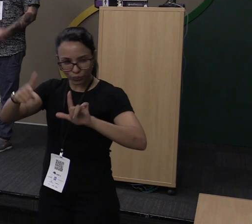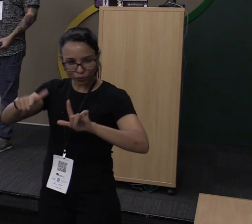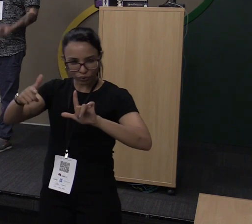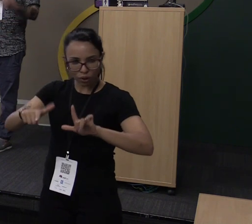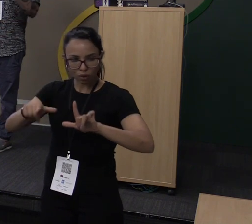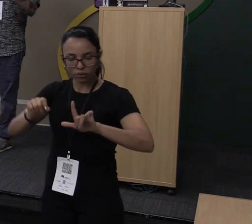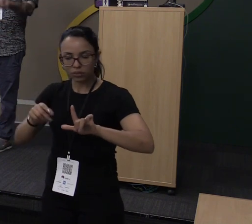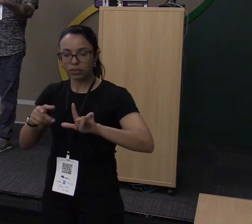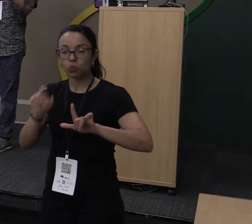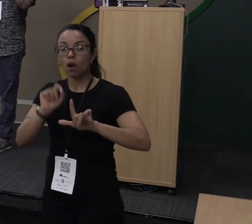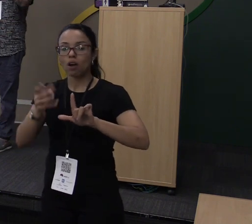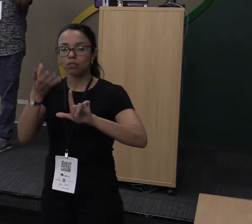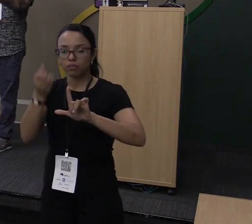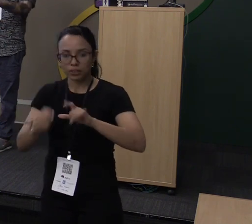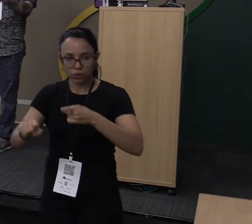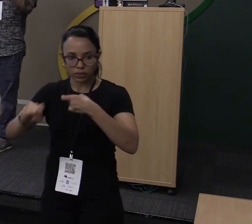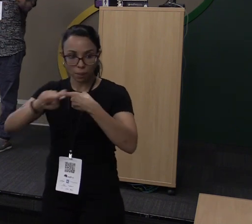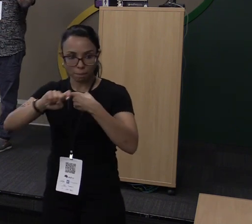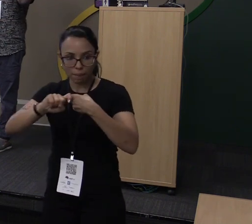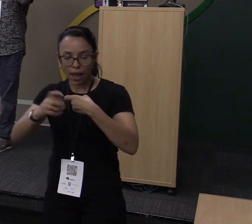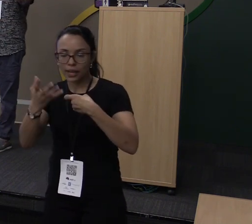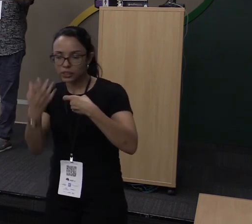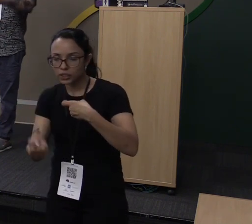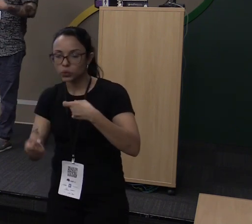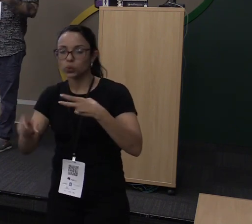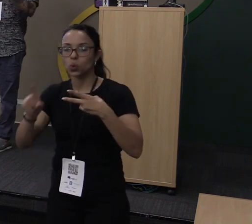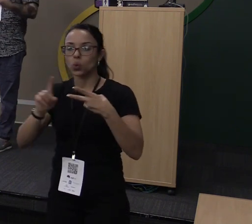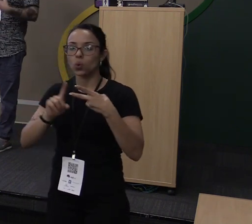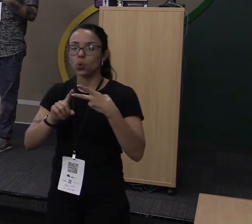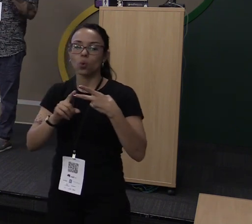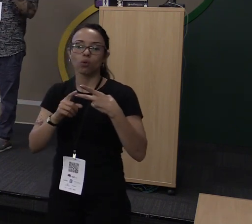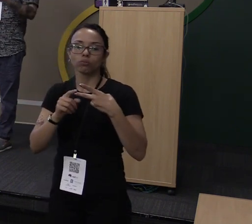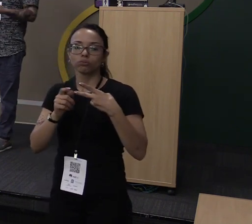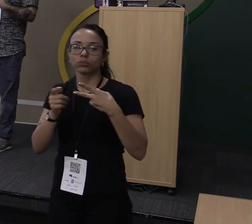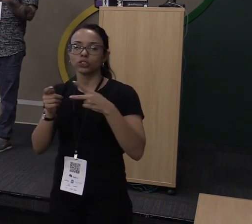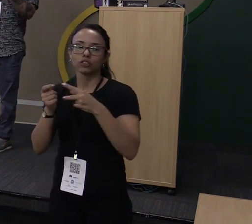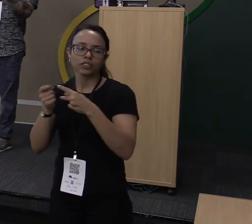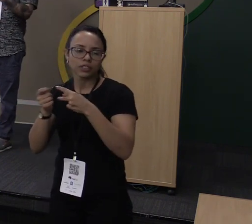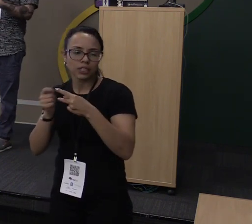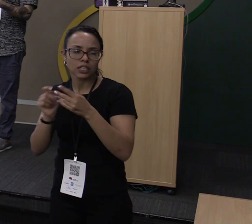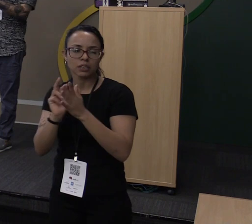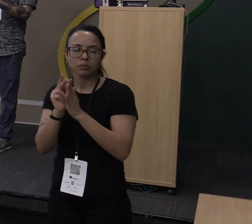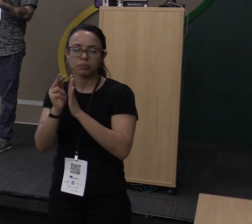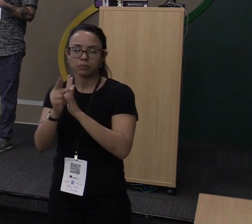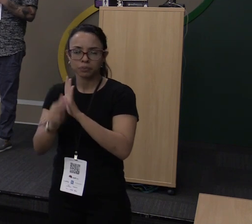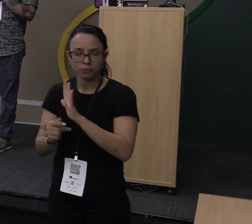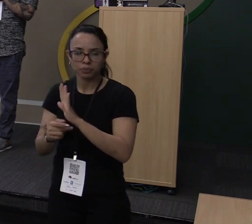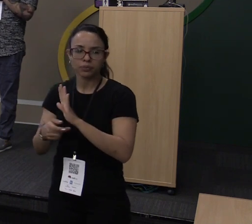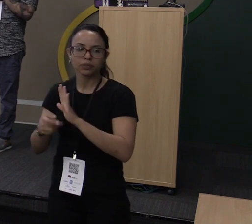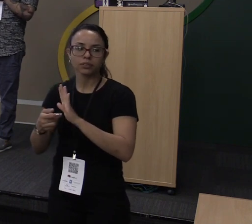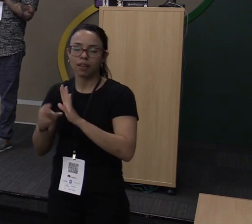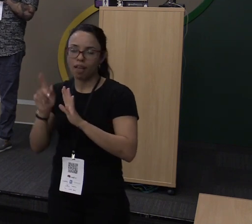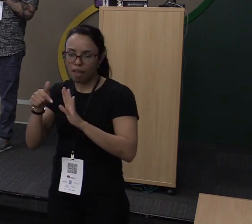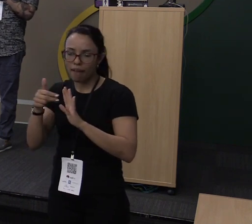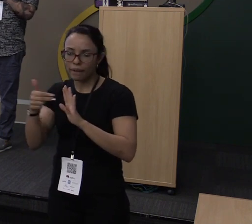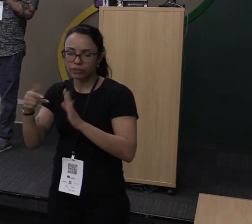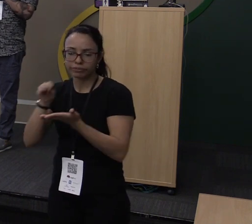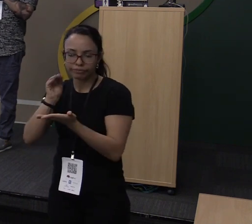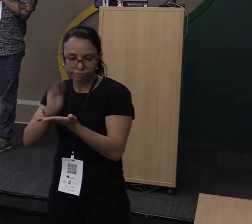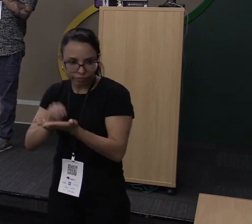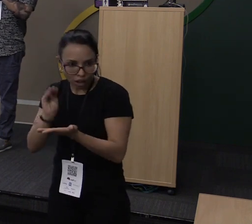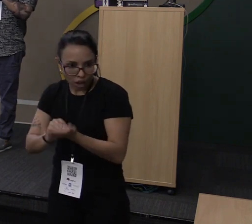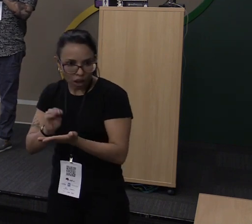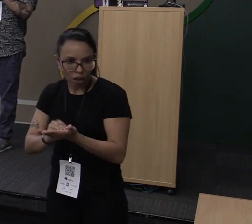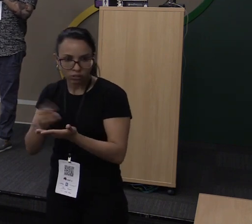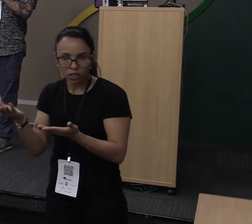Python adotou Async Await, JavaScript, Go tem o seu similar, ou seja, é uma coisa que estava realmente faltando e que